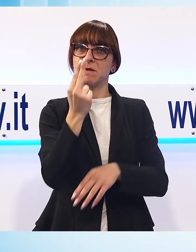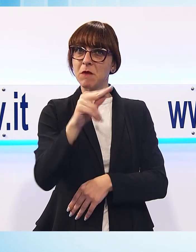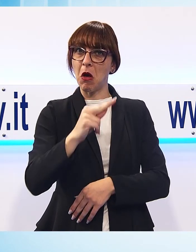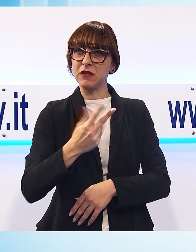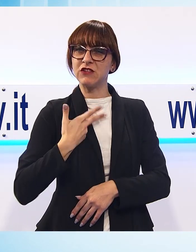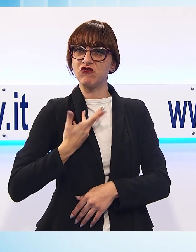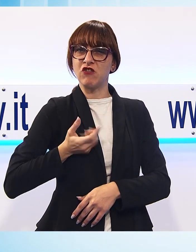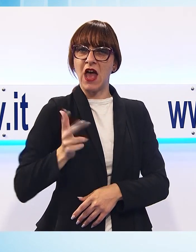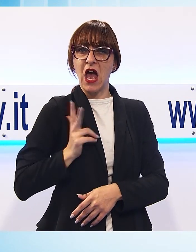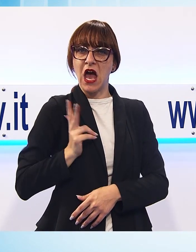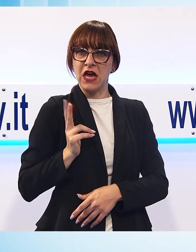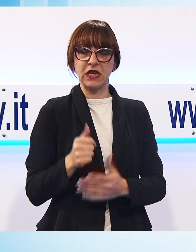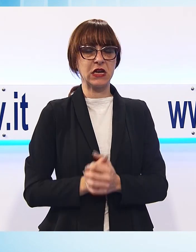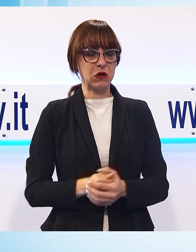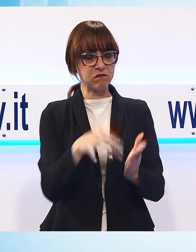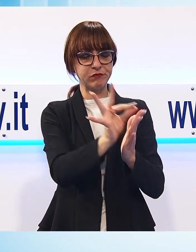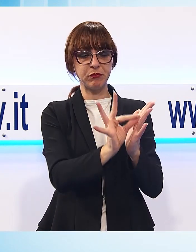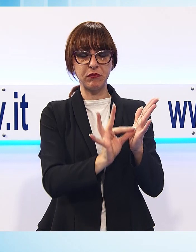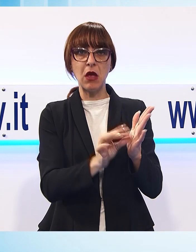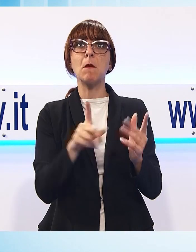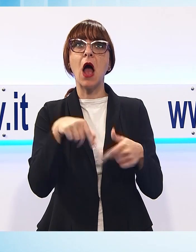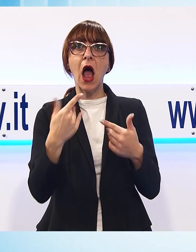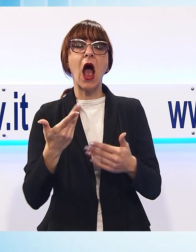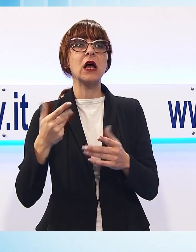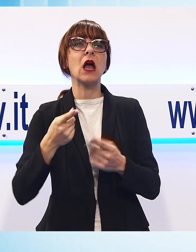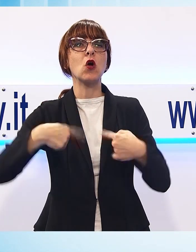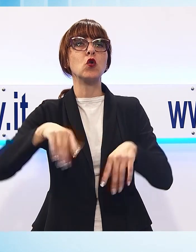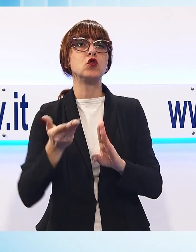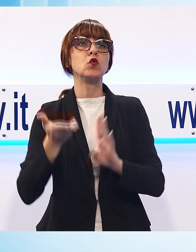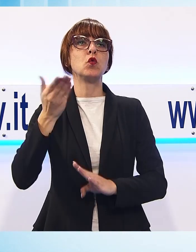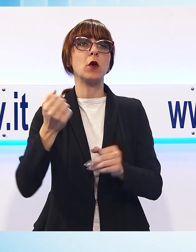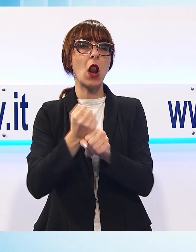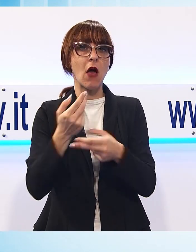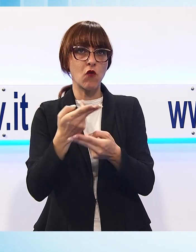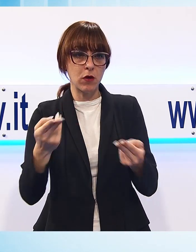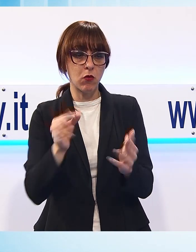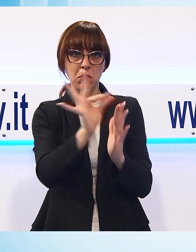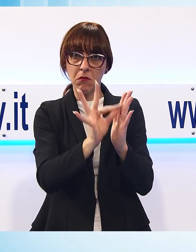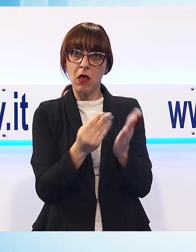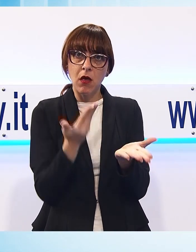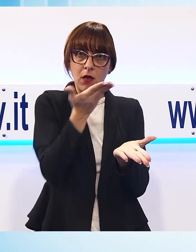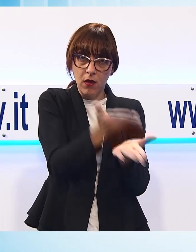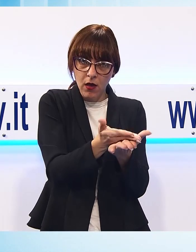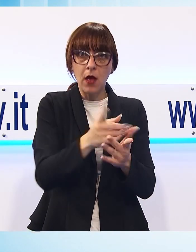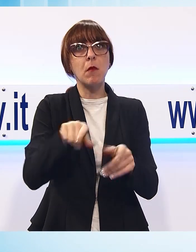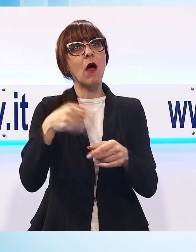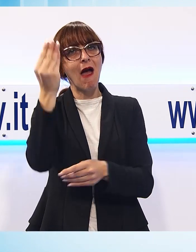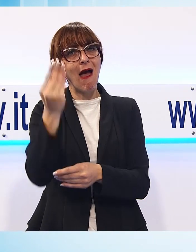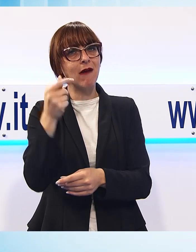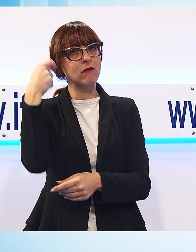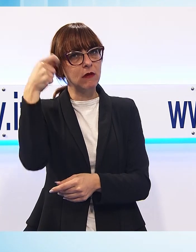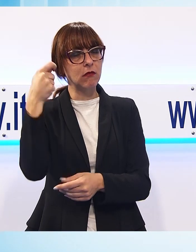'inchiesta pubblica, dalle indicazioni del Consiglio Superiore dei Lavori Pubblici e soprattutto dagli enti interessati.